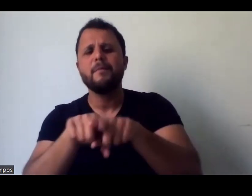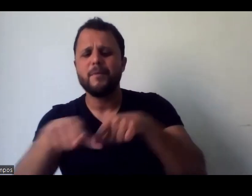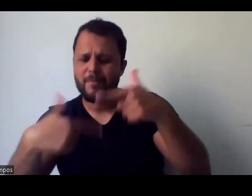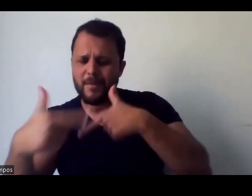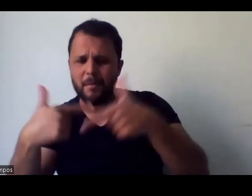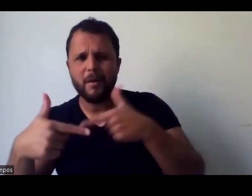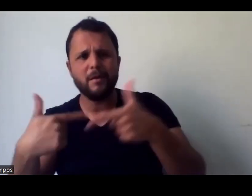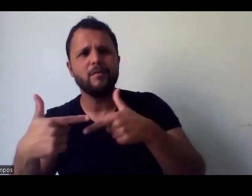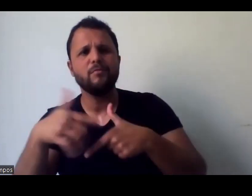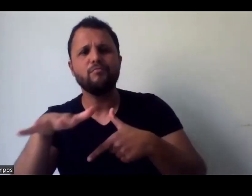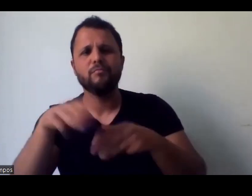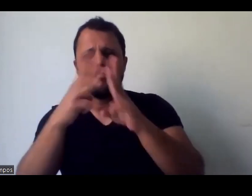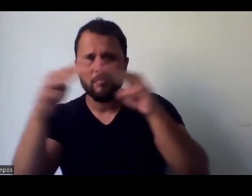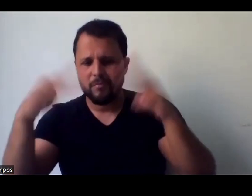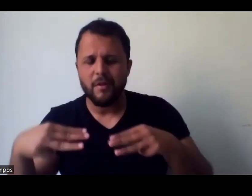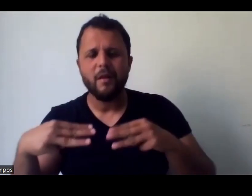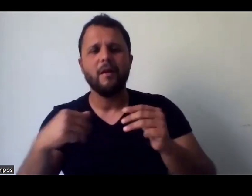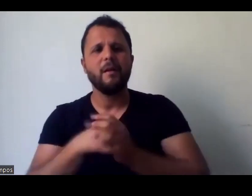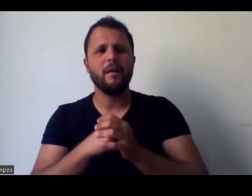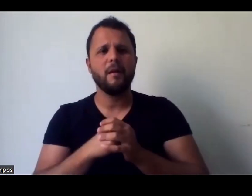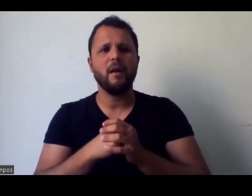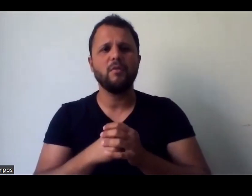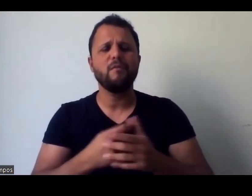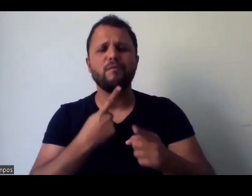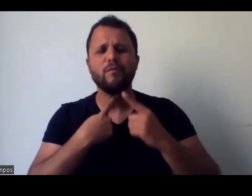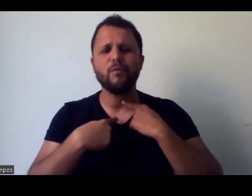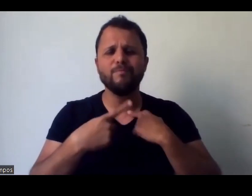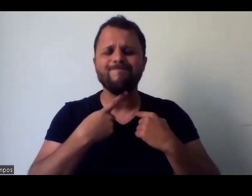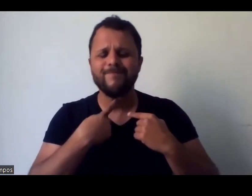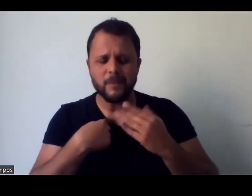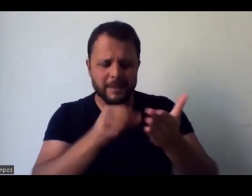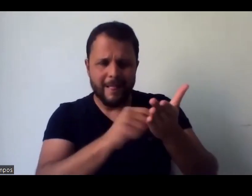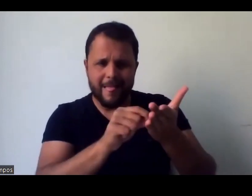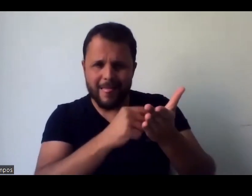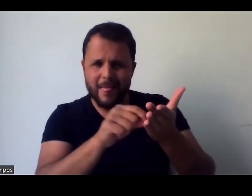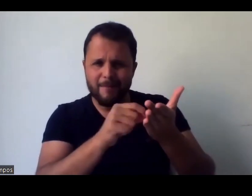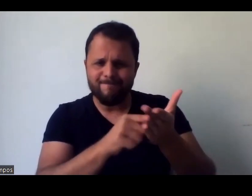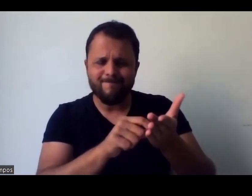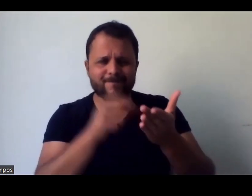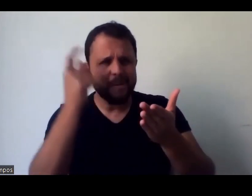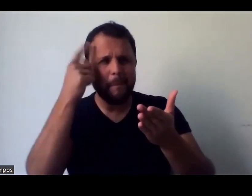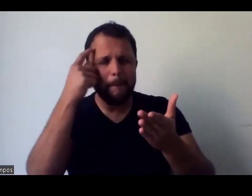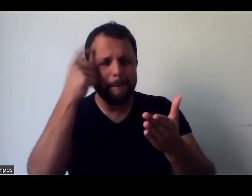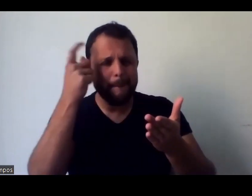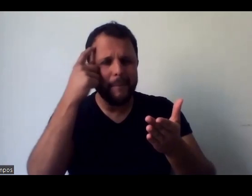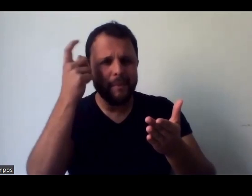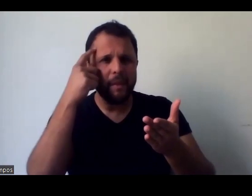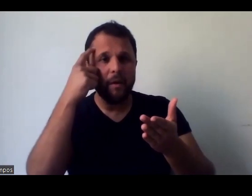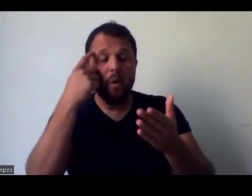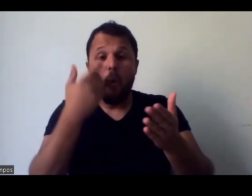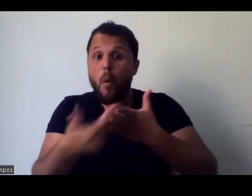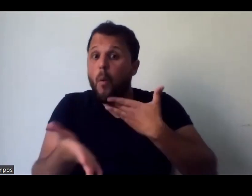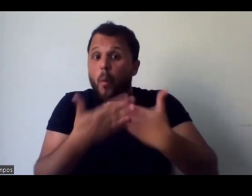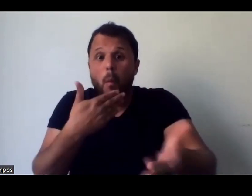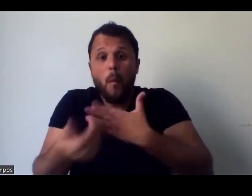da gente fazer essa anotação mental, né, em todo museu que tá nos ouvindo, qualquer um pode começar essa iniciativa,